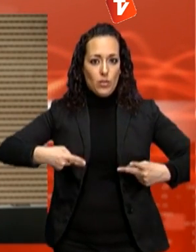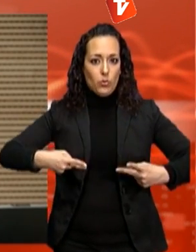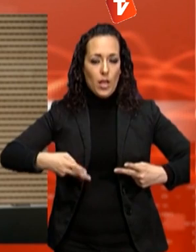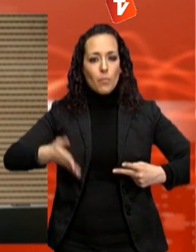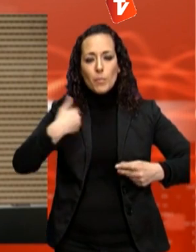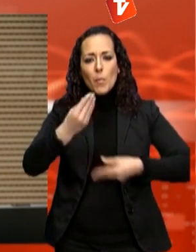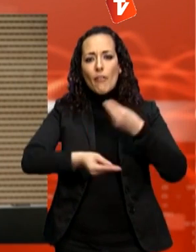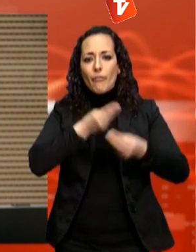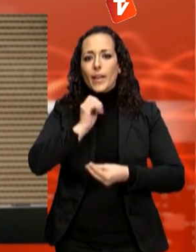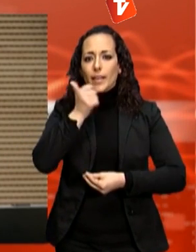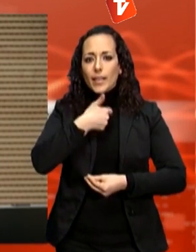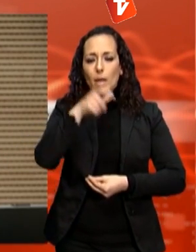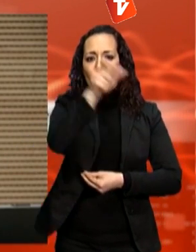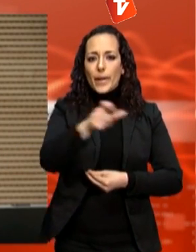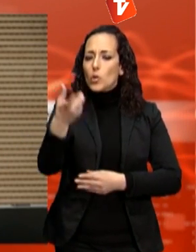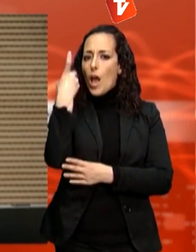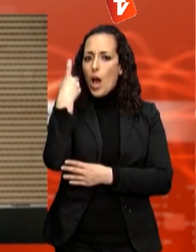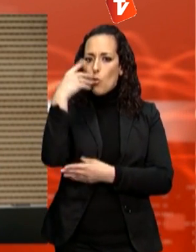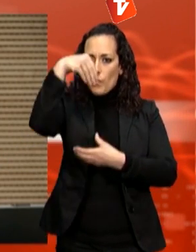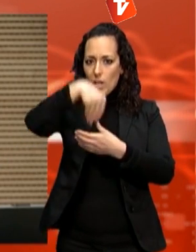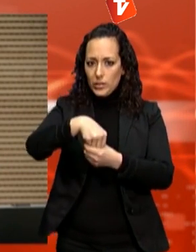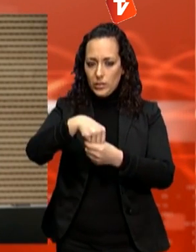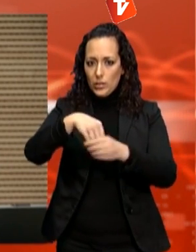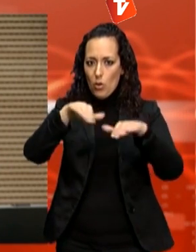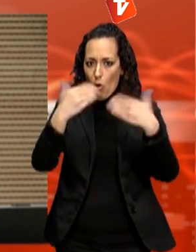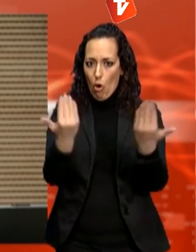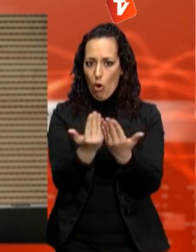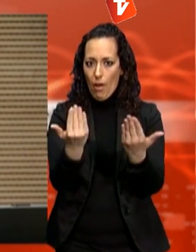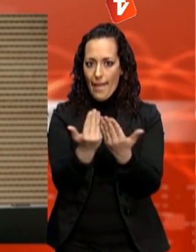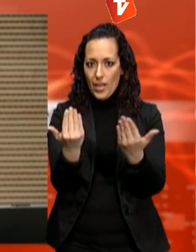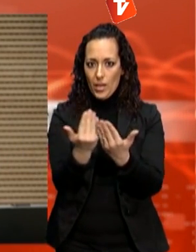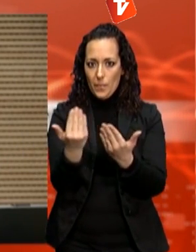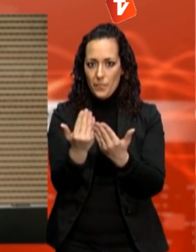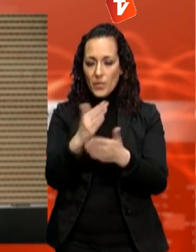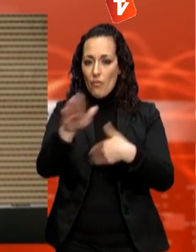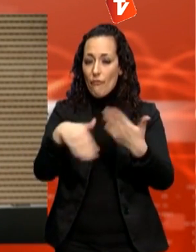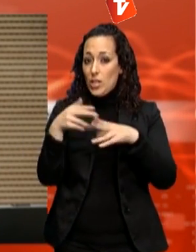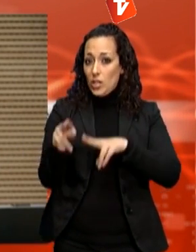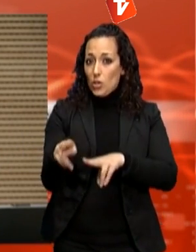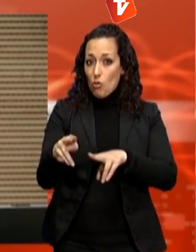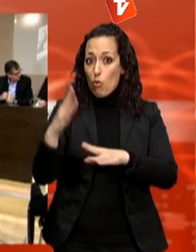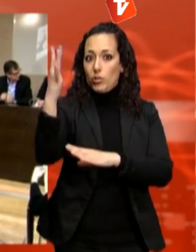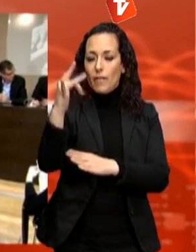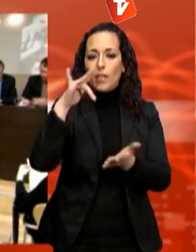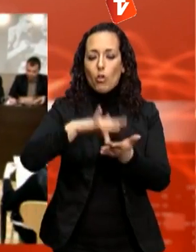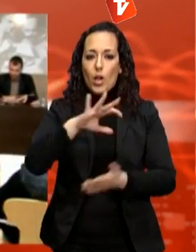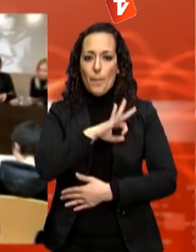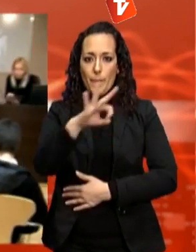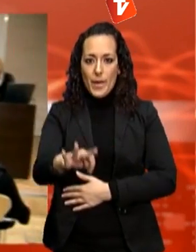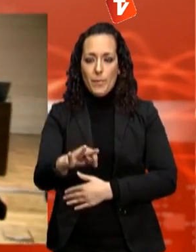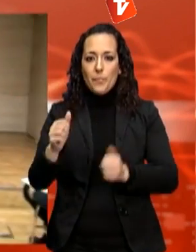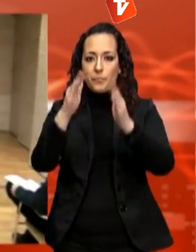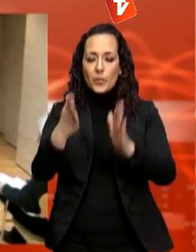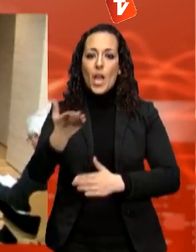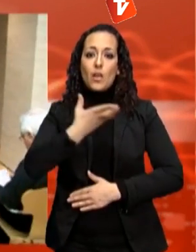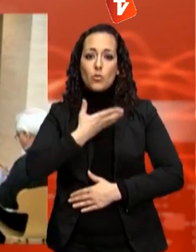realitzar-lo, dijous ho tenen que entregar i vendràs ja la deliberació i l'entrega de premi. L'Ajuntament de Terrassa